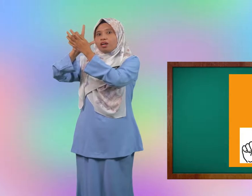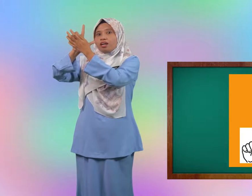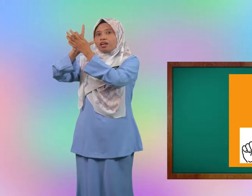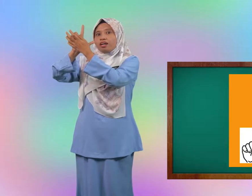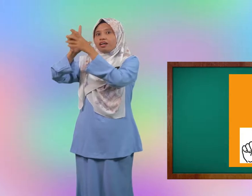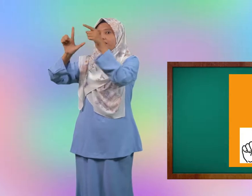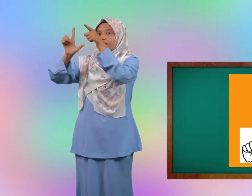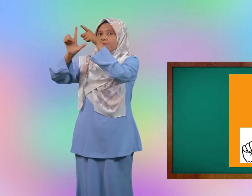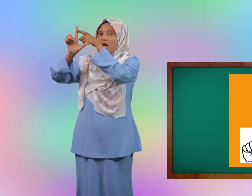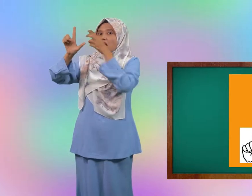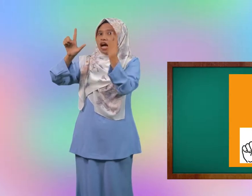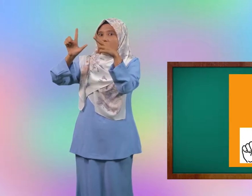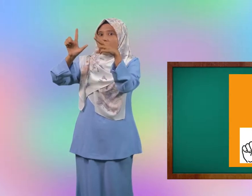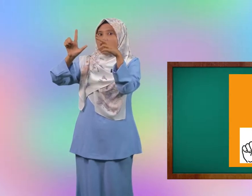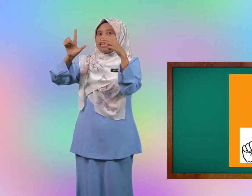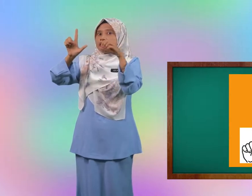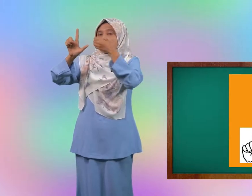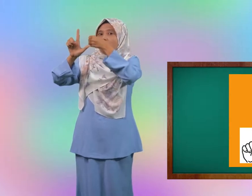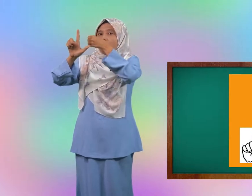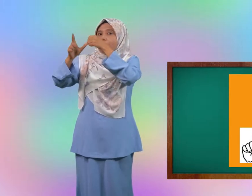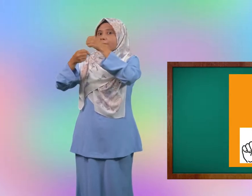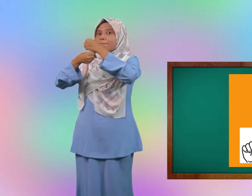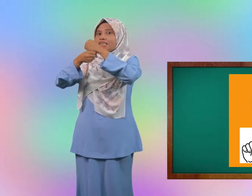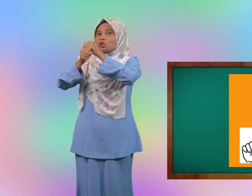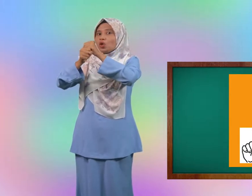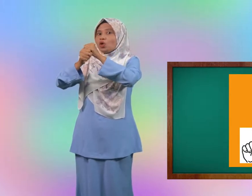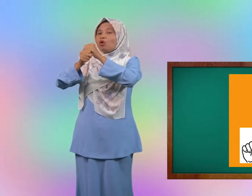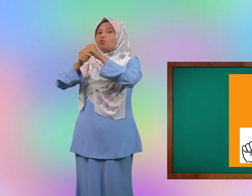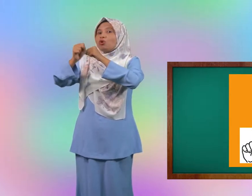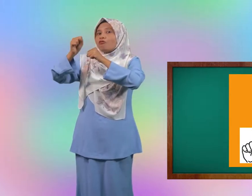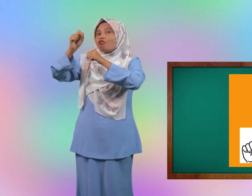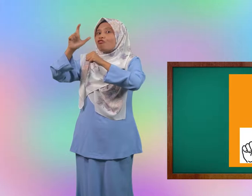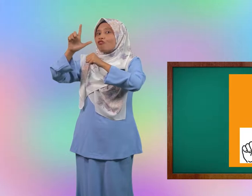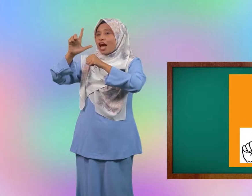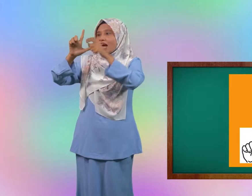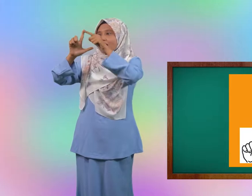nampak dia bentuk huruf L